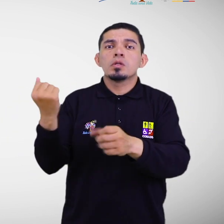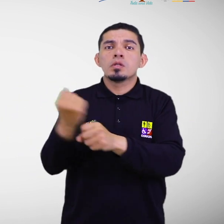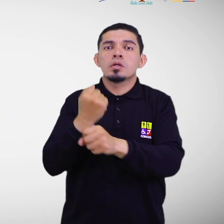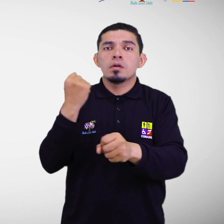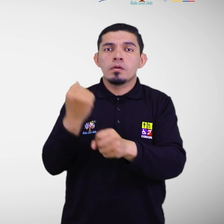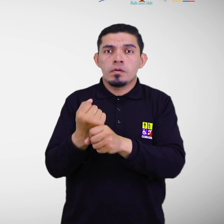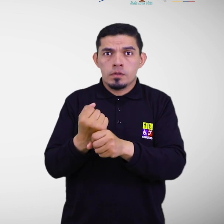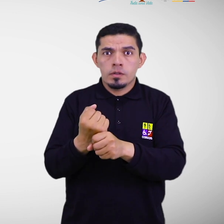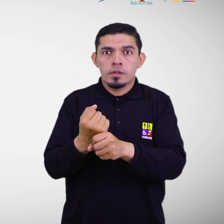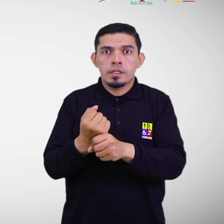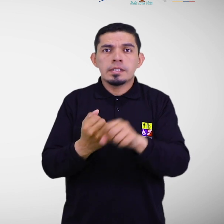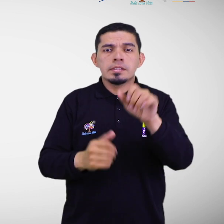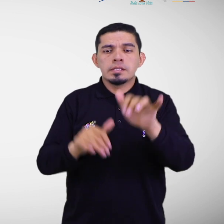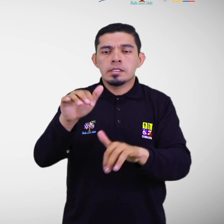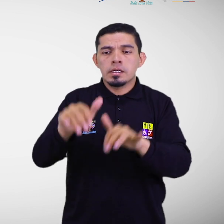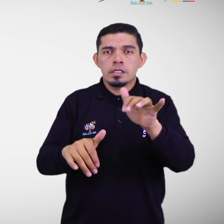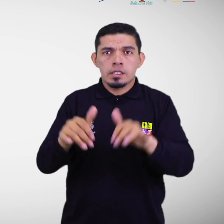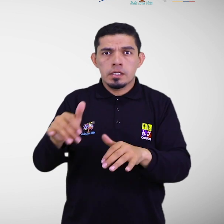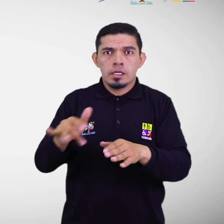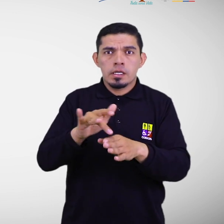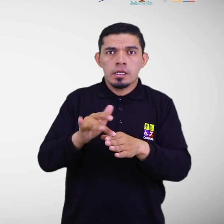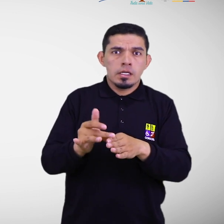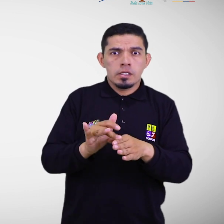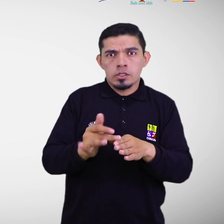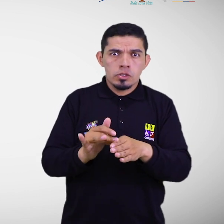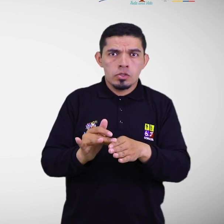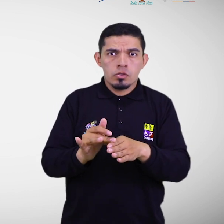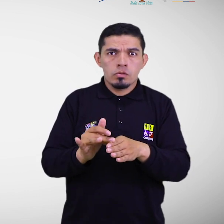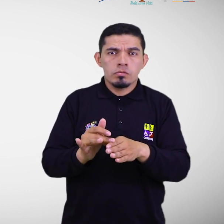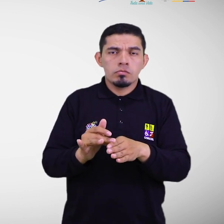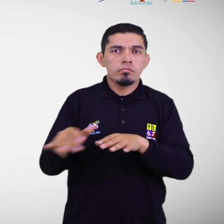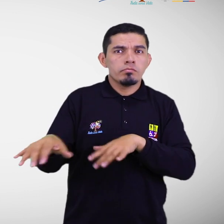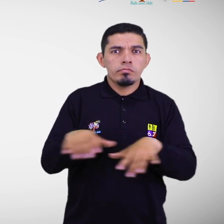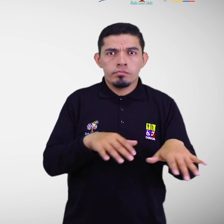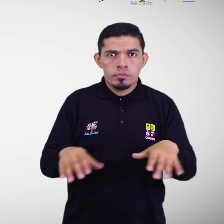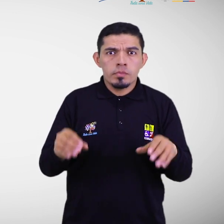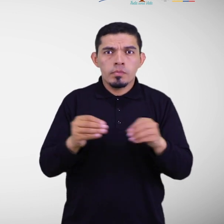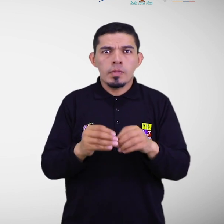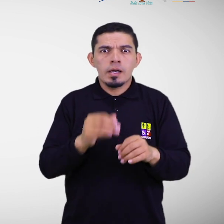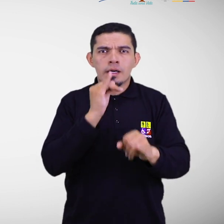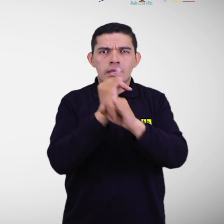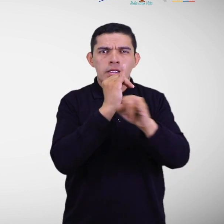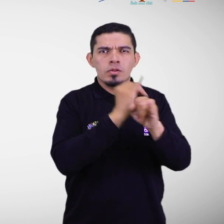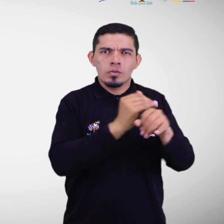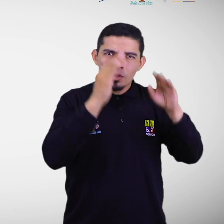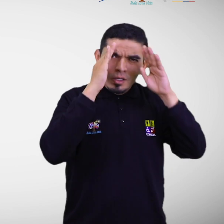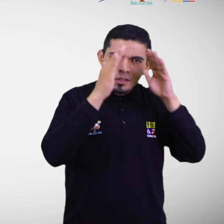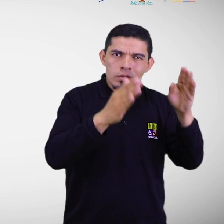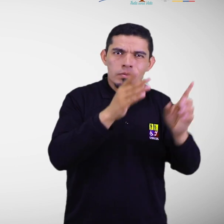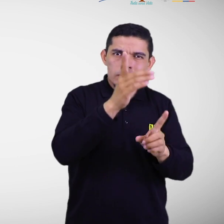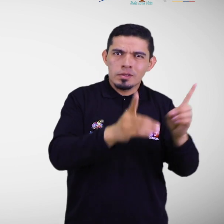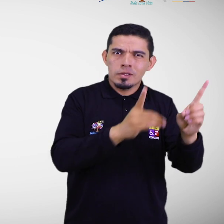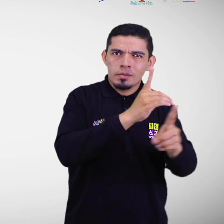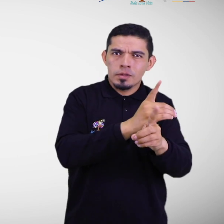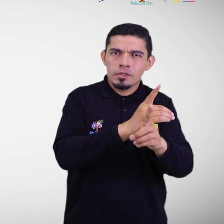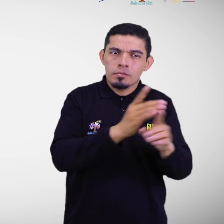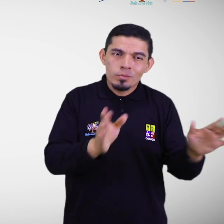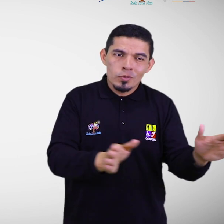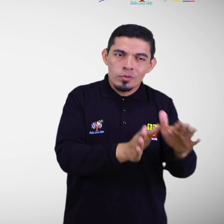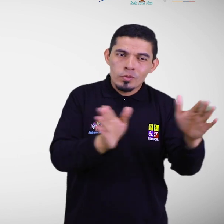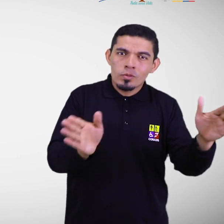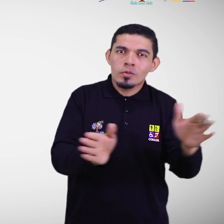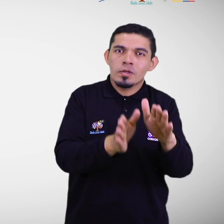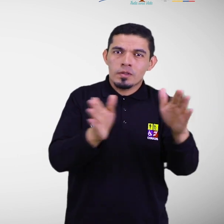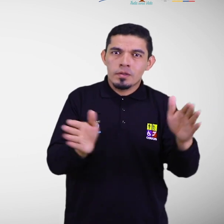SNGR y las instituciones que brindan servicios de atención a personas con discapacidad y promueven su participación